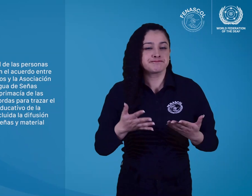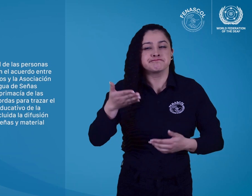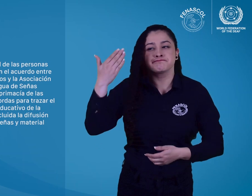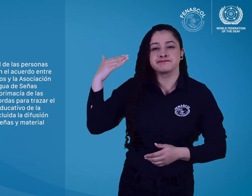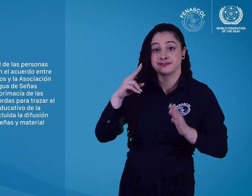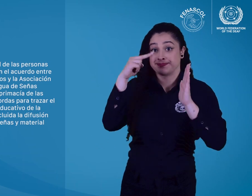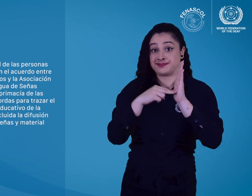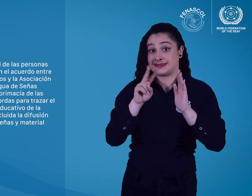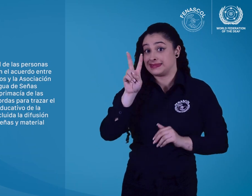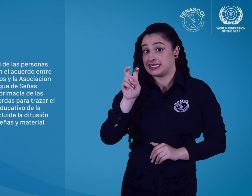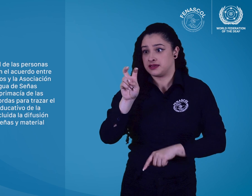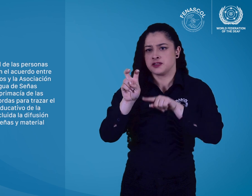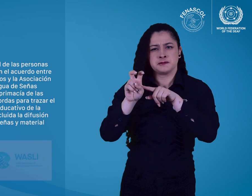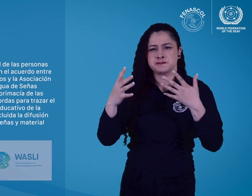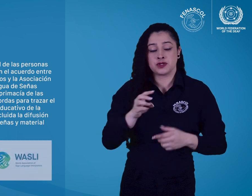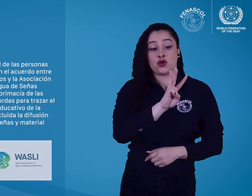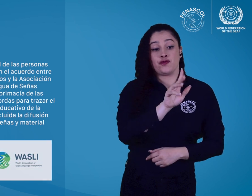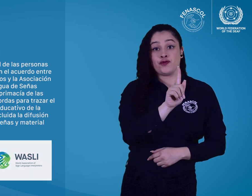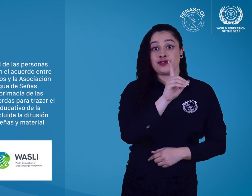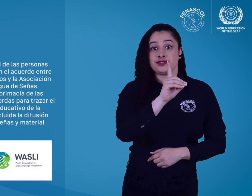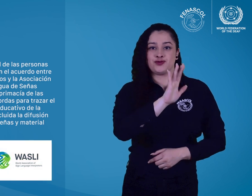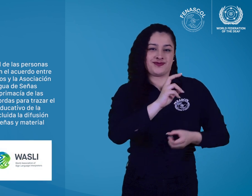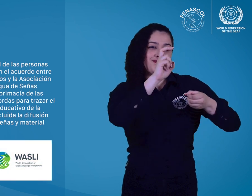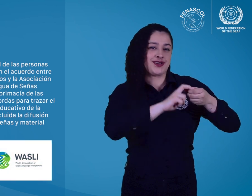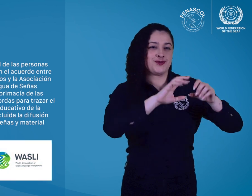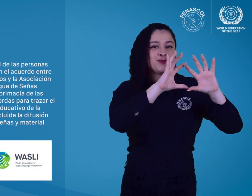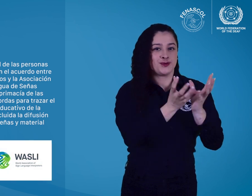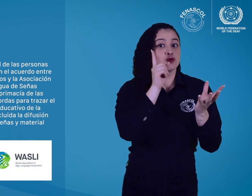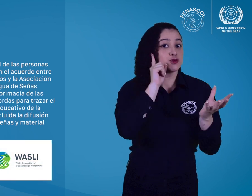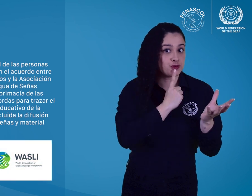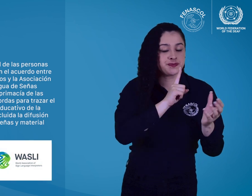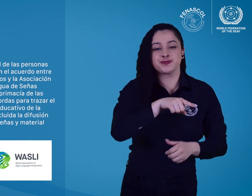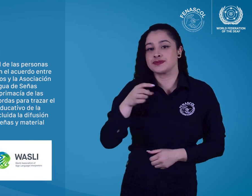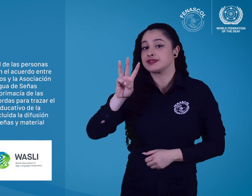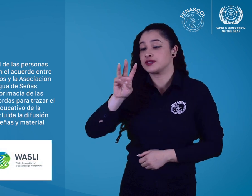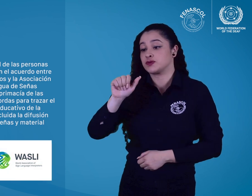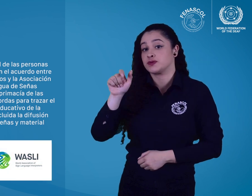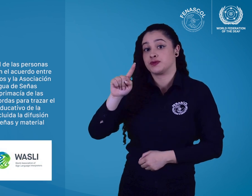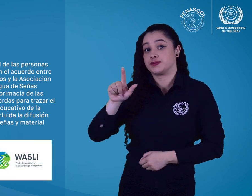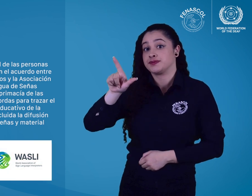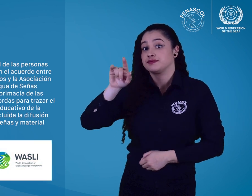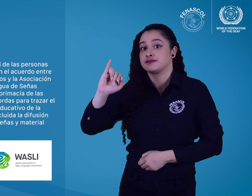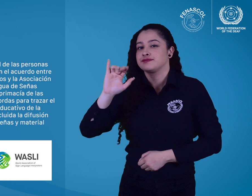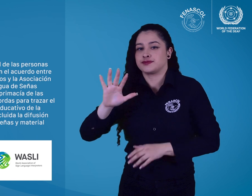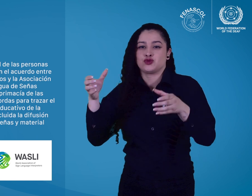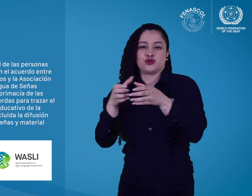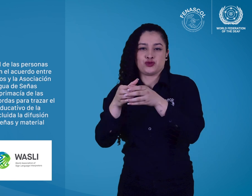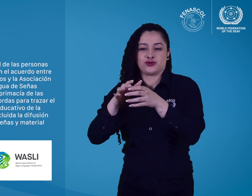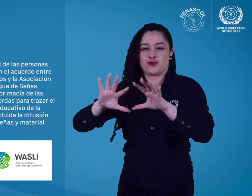La importante posición central de las personas sordas también se reconoce en el acuerdo